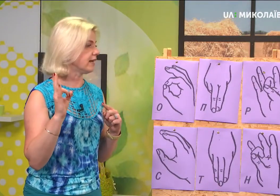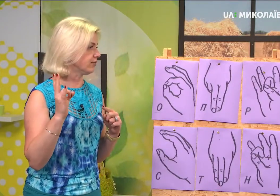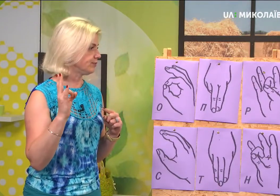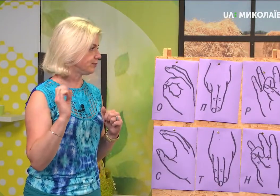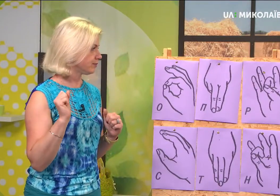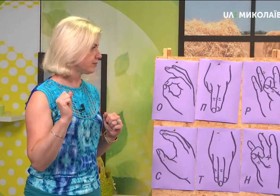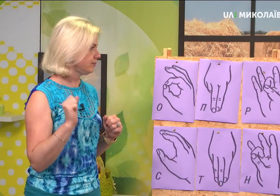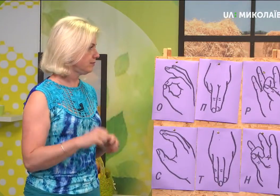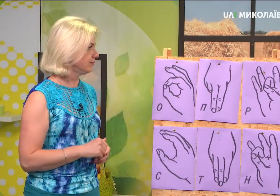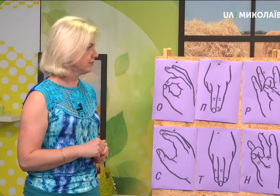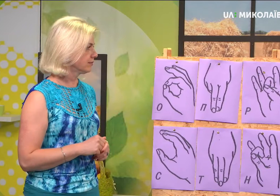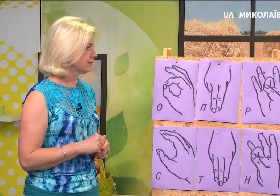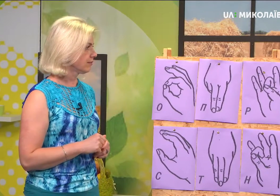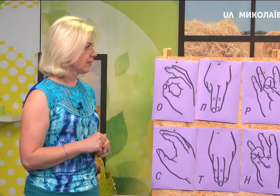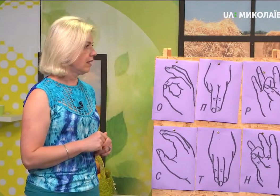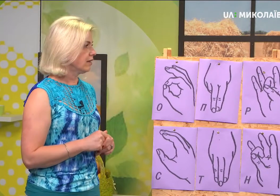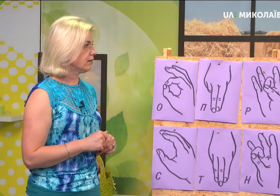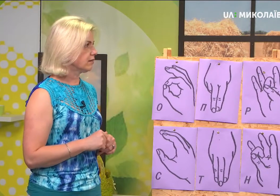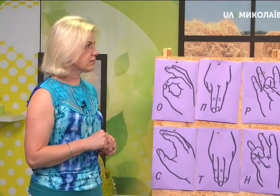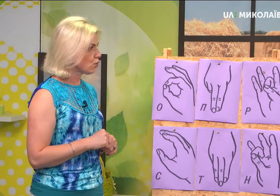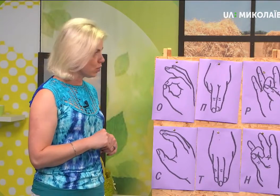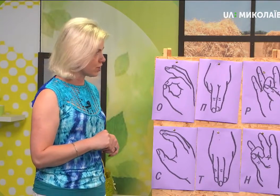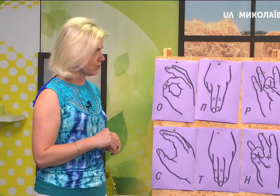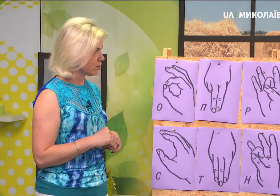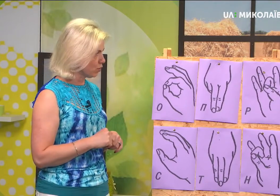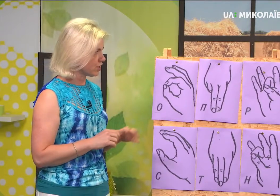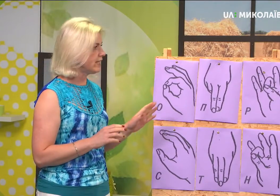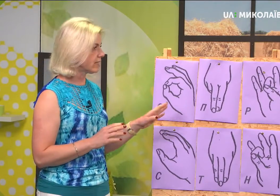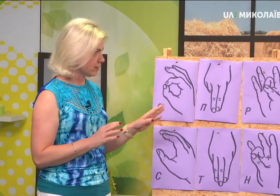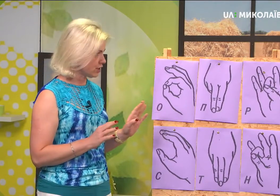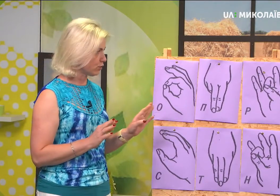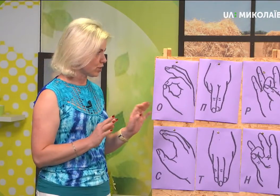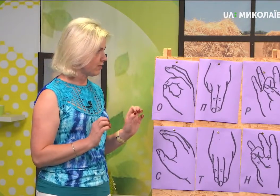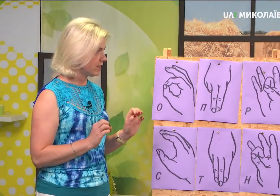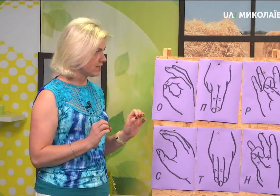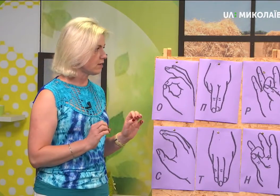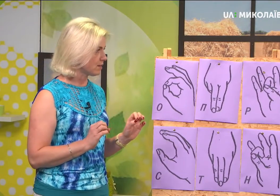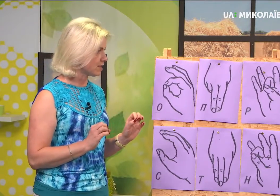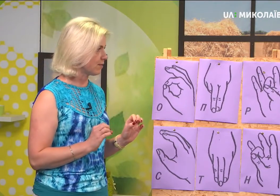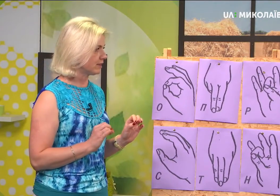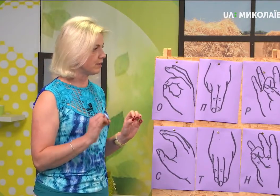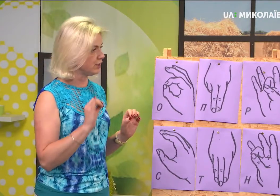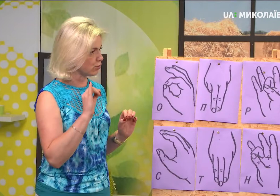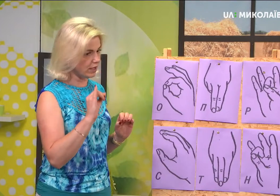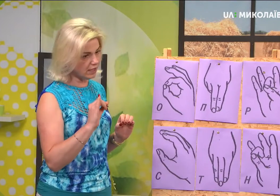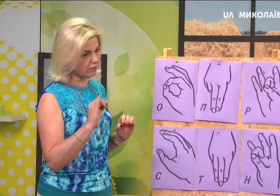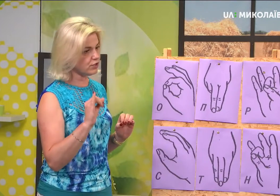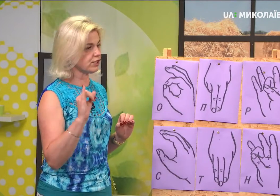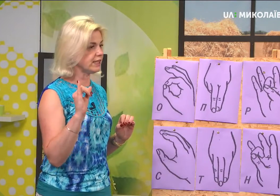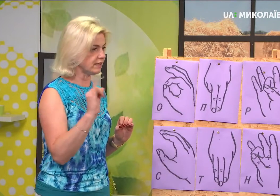обетка російсько-українська? Схожі. Схожі. Літери трошки відрізняються. Ми з вами там літеру І вчили, і